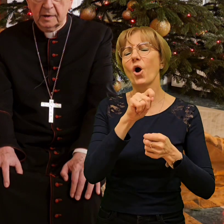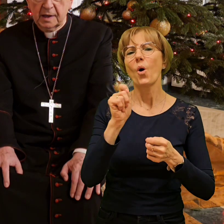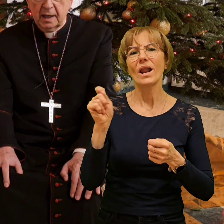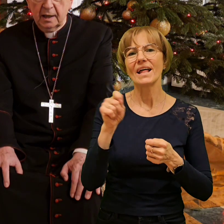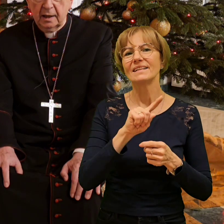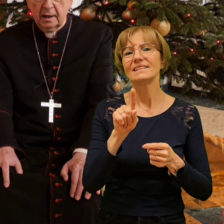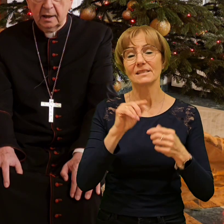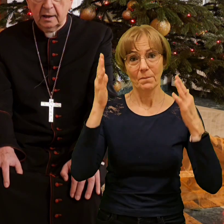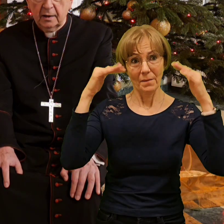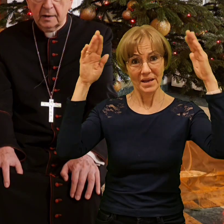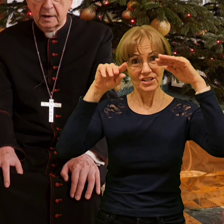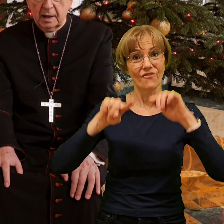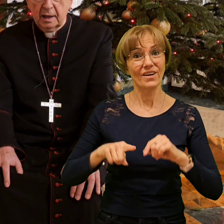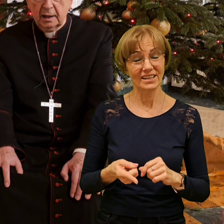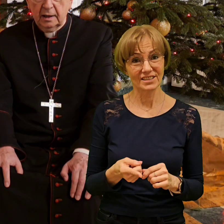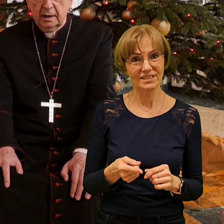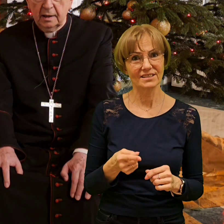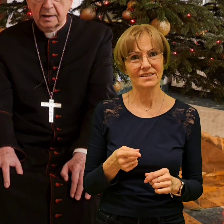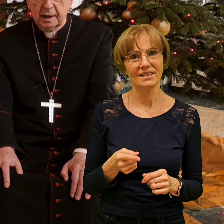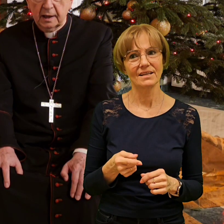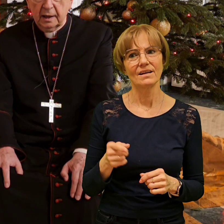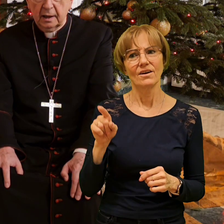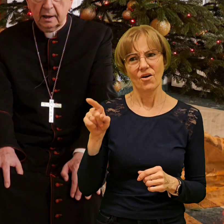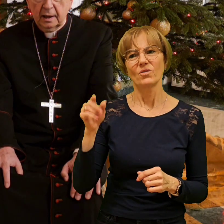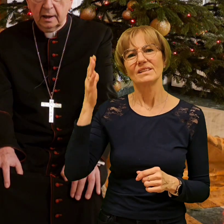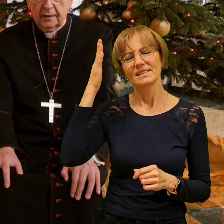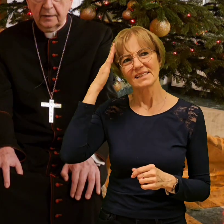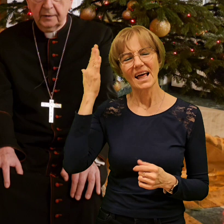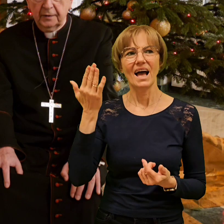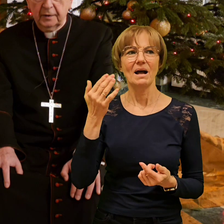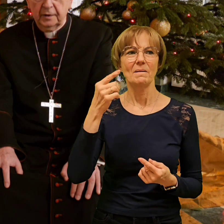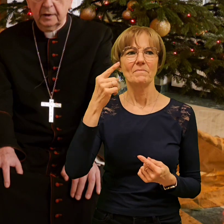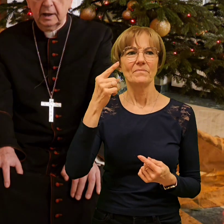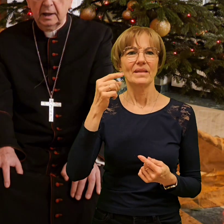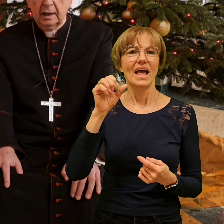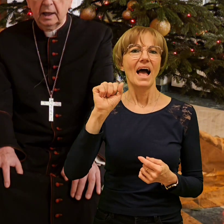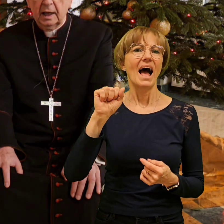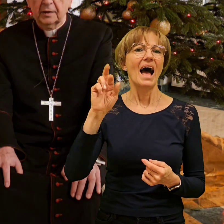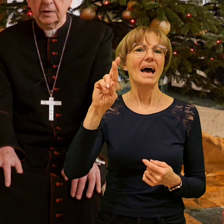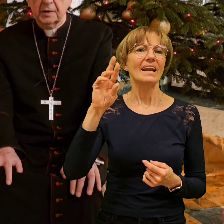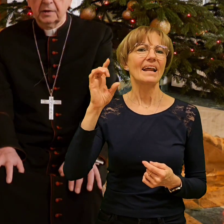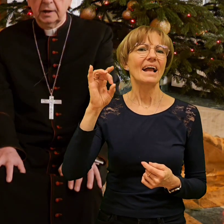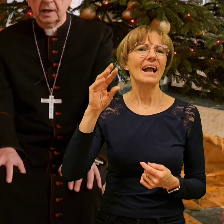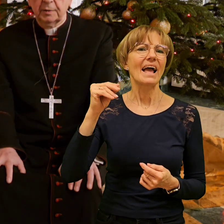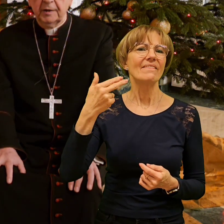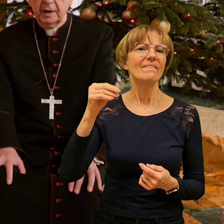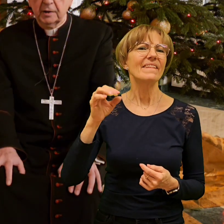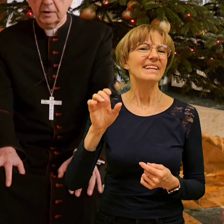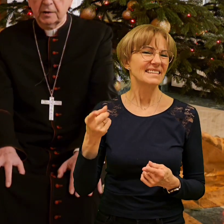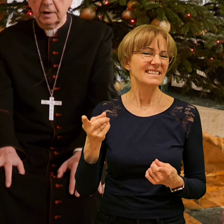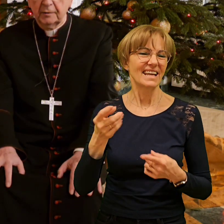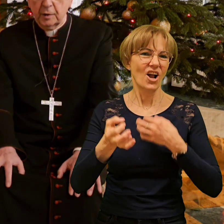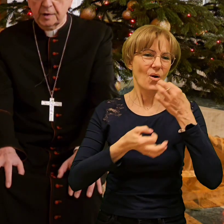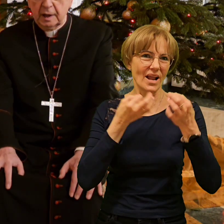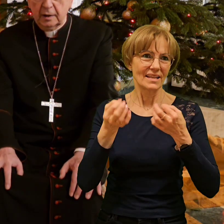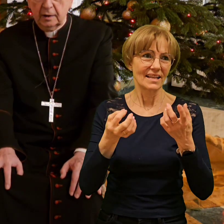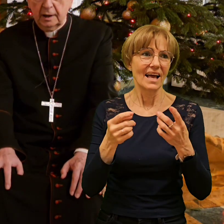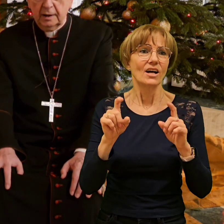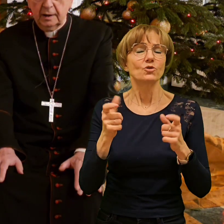zna argentyńskie. A to, co się da śpiewać, to są te włoskie kolędy,